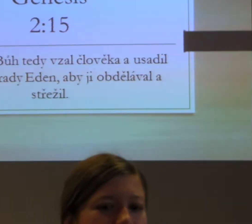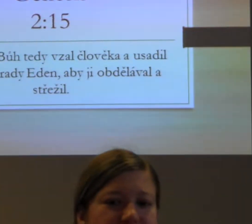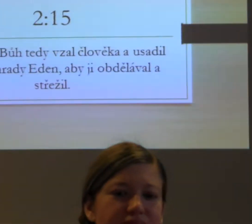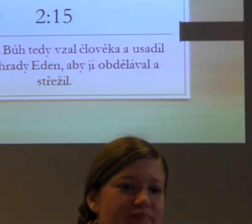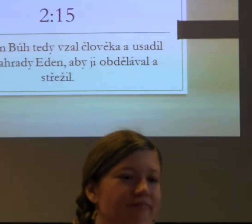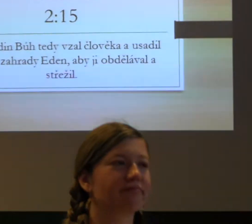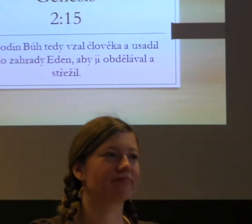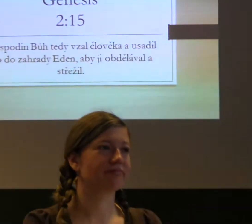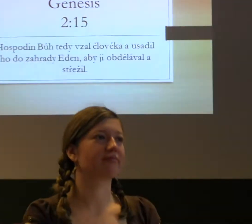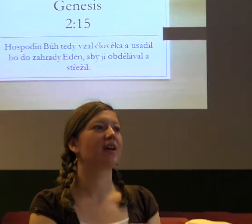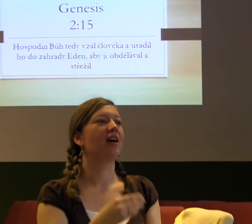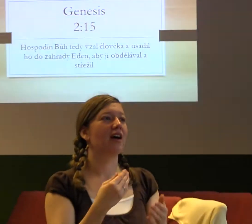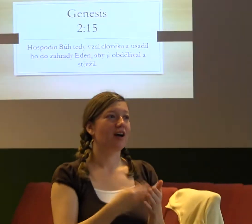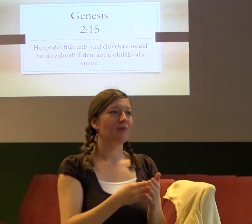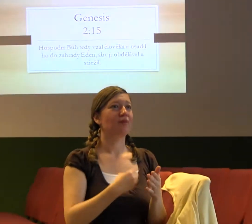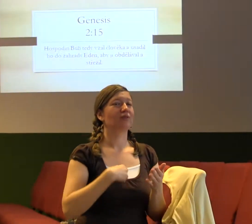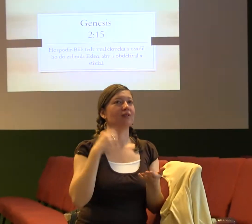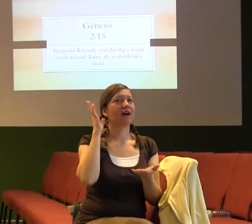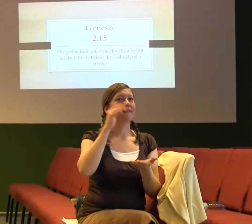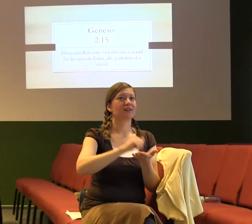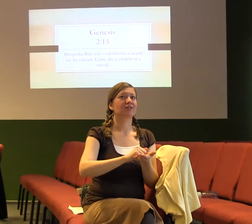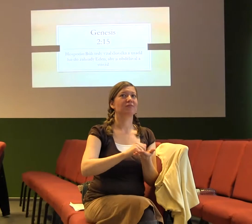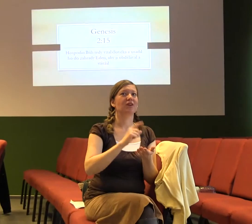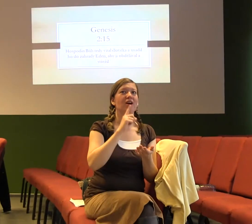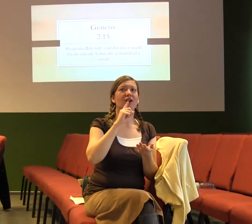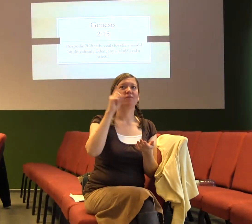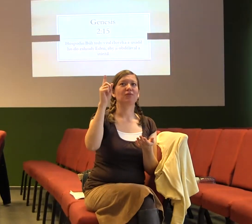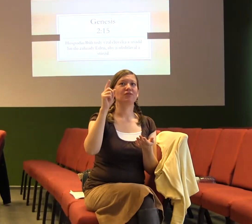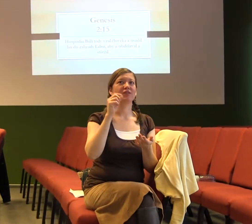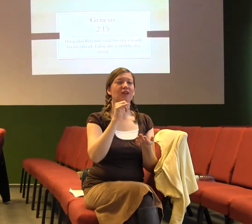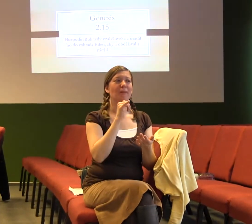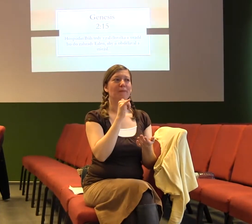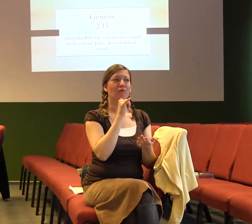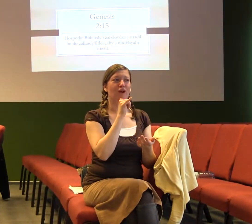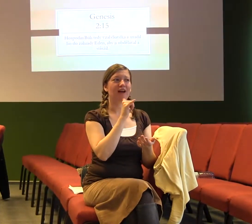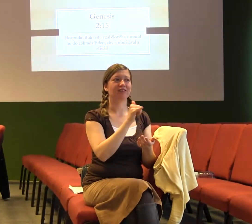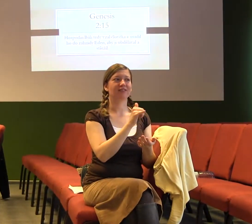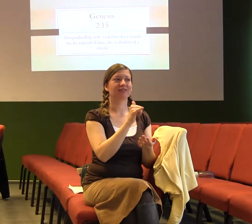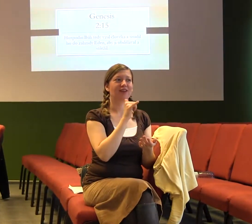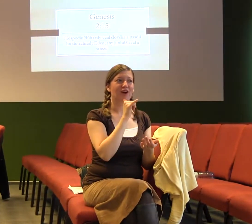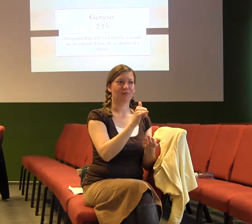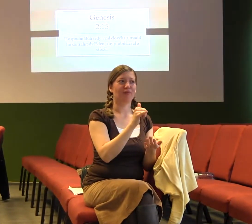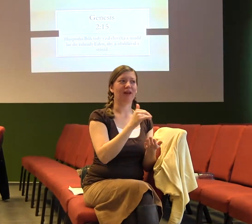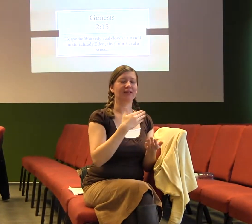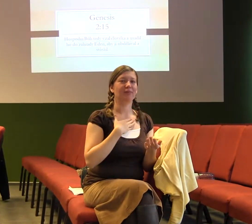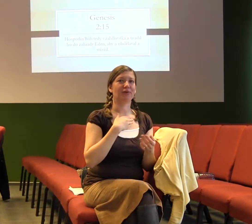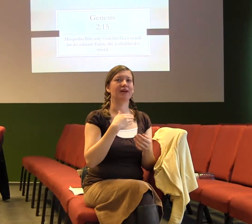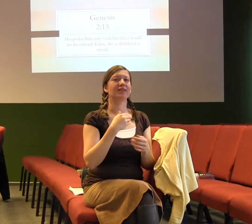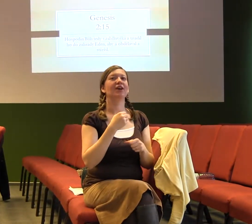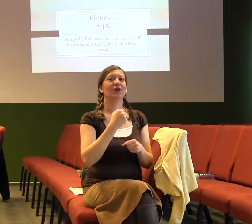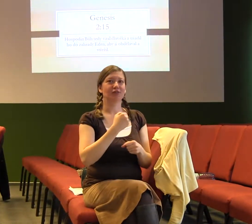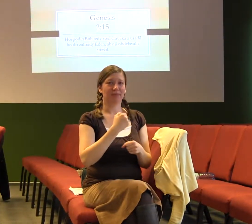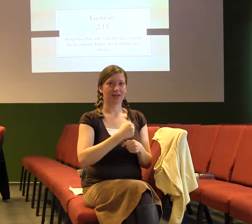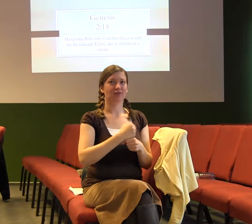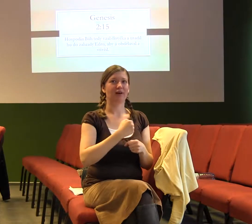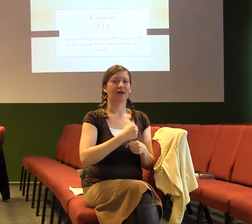povolání pro nás chodit do práce a s tím tak nějak souvisí ta škola, že? Některé věci prostě nejde vykonávat, některé povolání bez